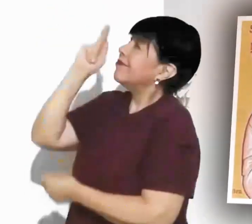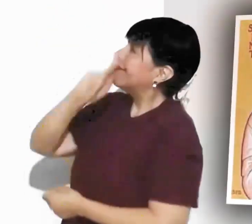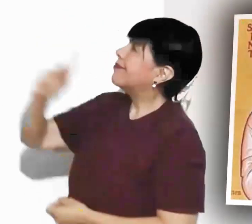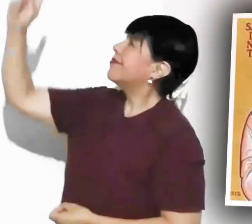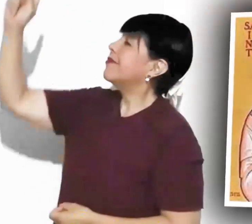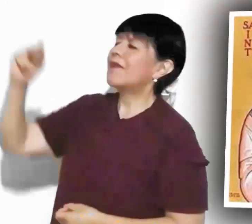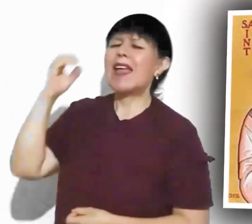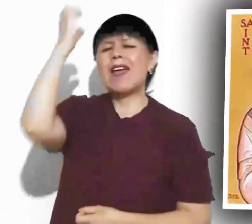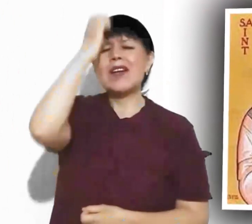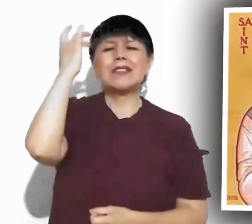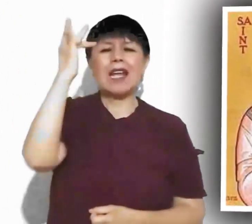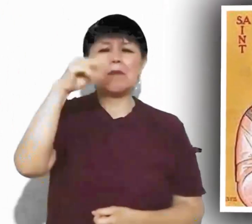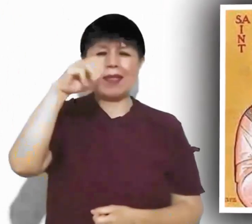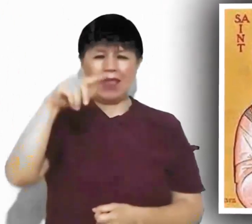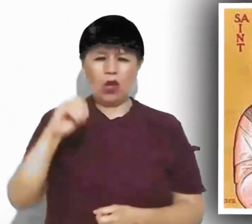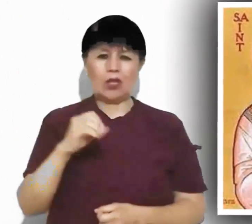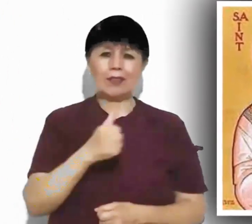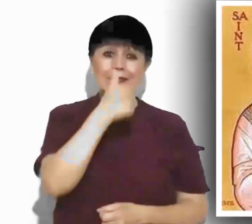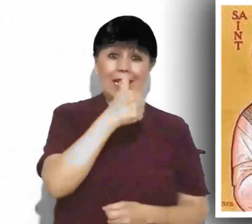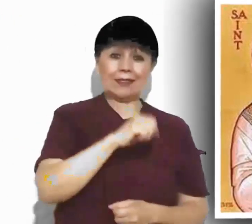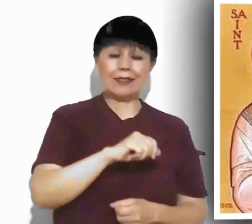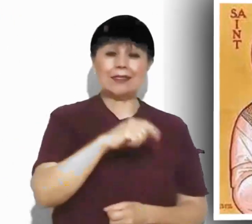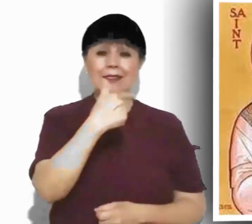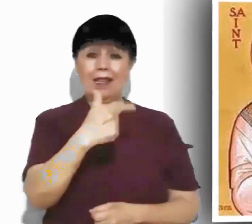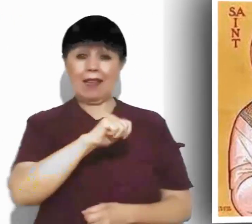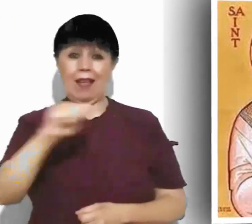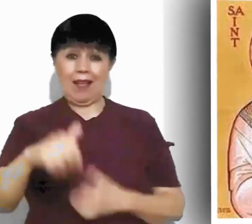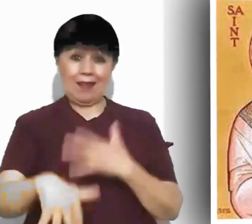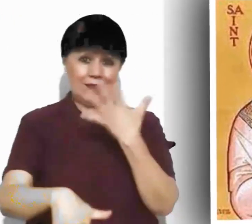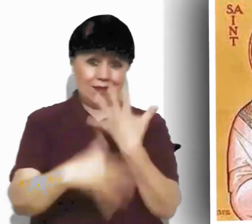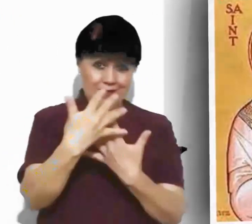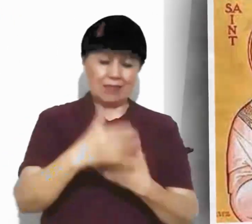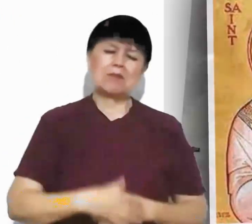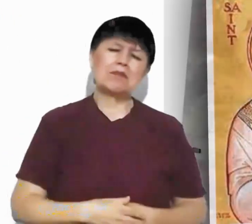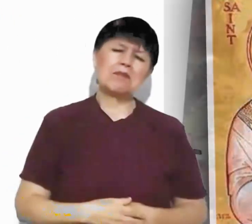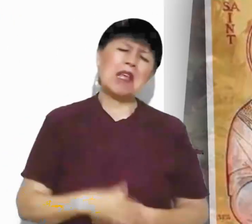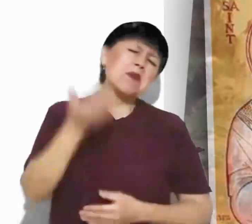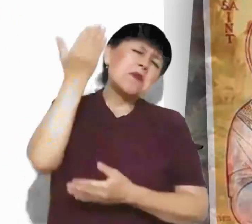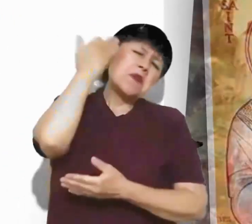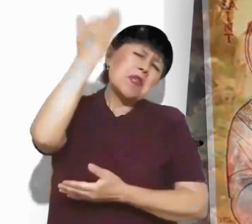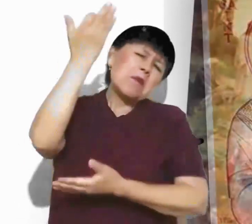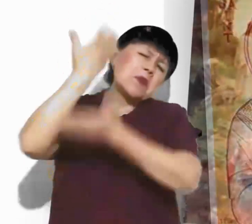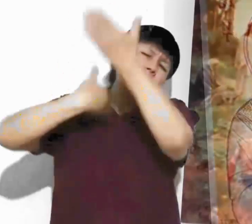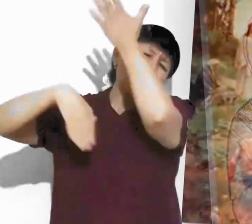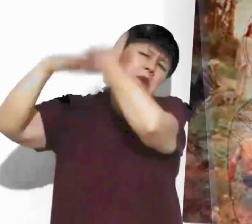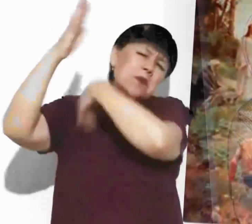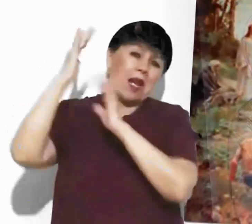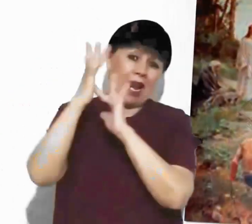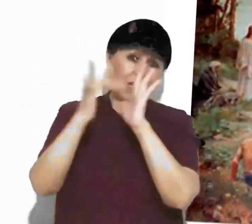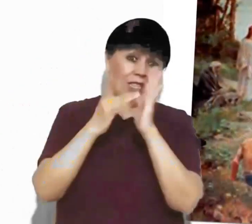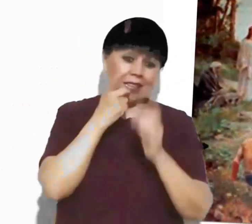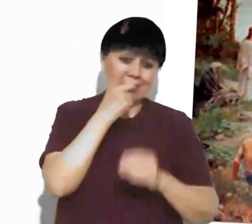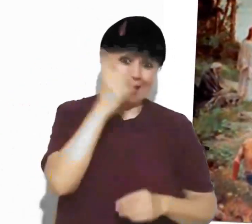Evangelio de San Mateo 6, 7 al 15. En aquel tiempo Jesús dijo a sus